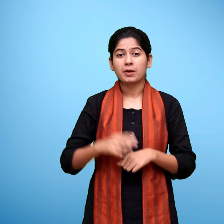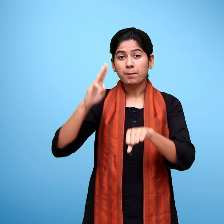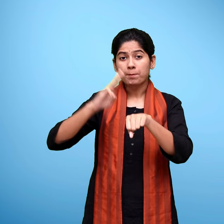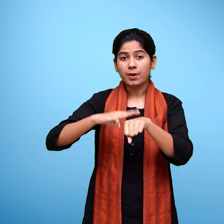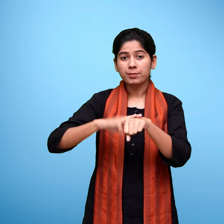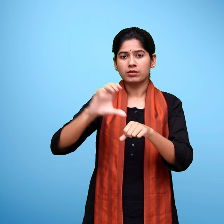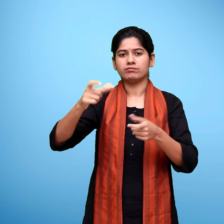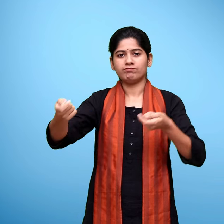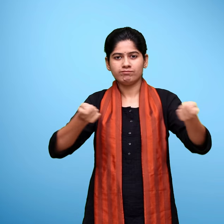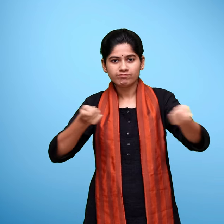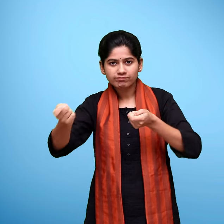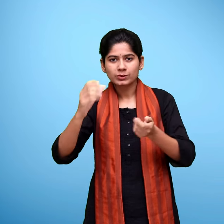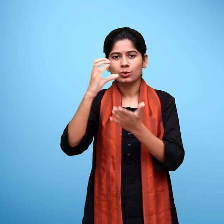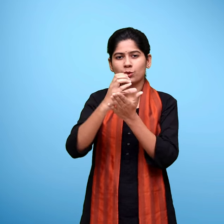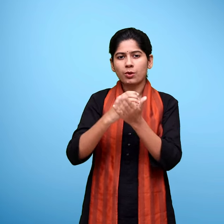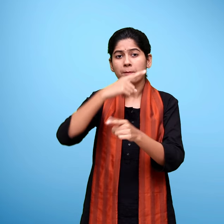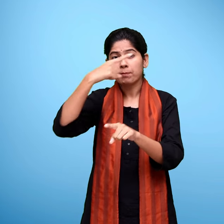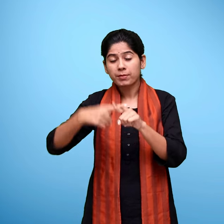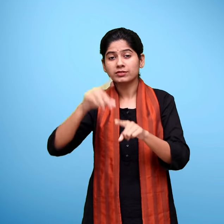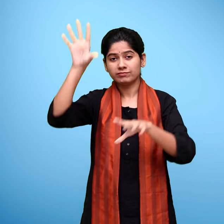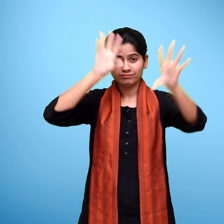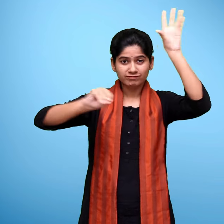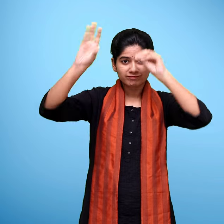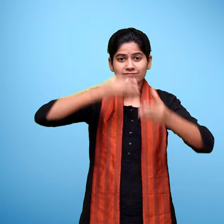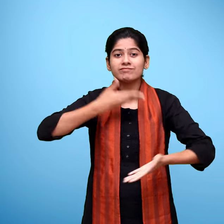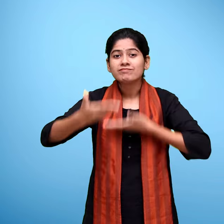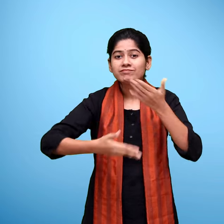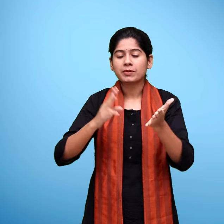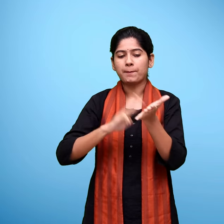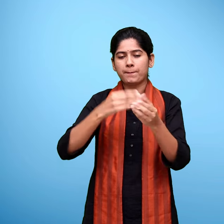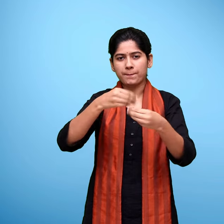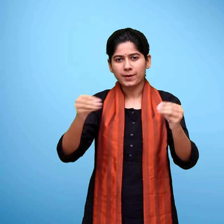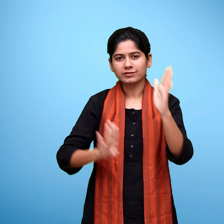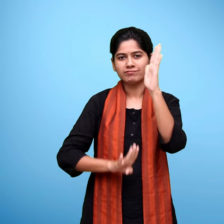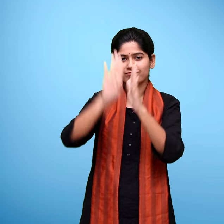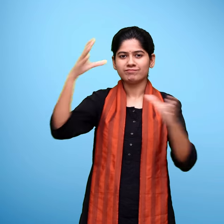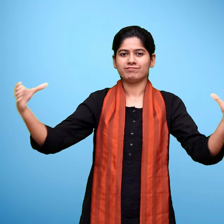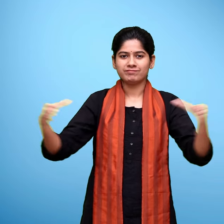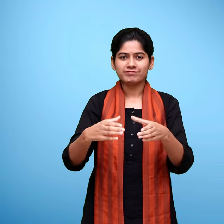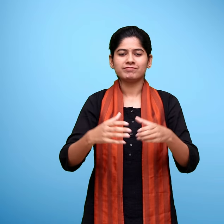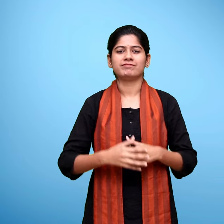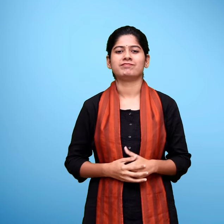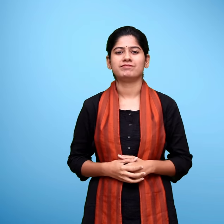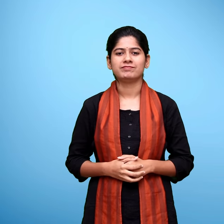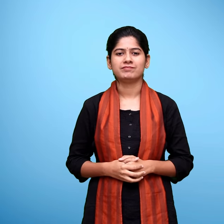सदस्य समनवयक पाठिक्रम एवं अधिगम शिक्षन सामगरी विकास समती